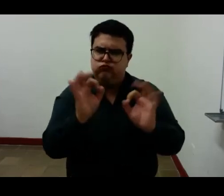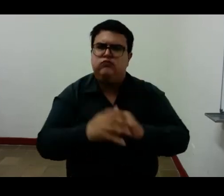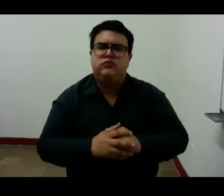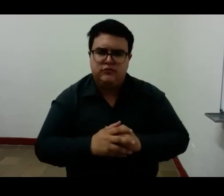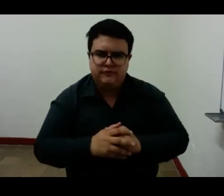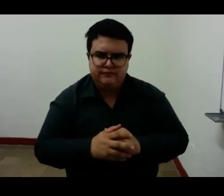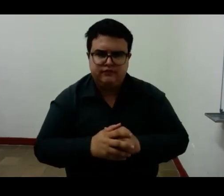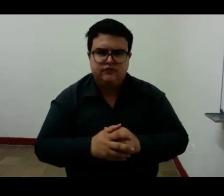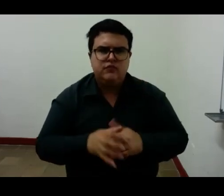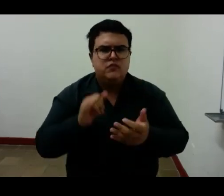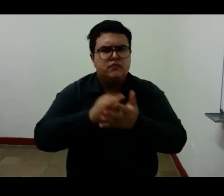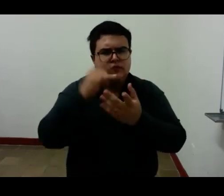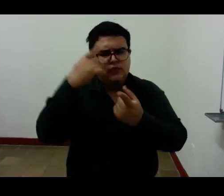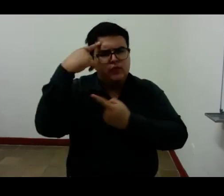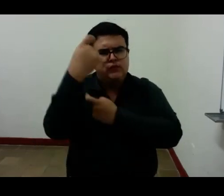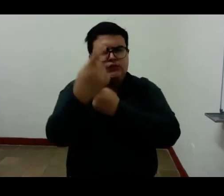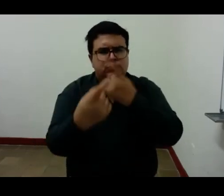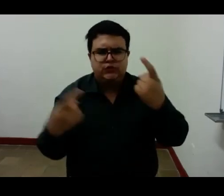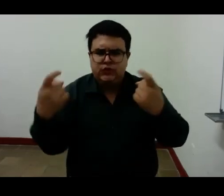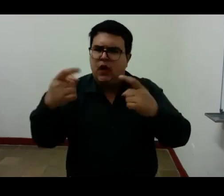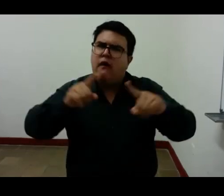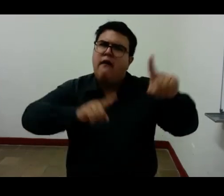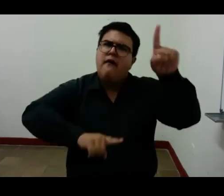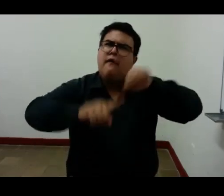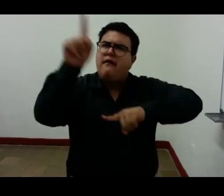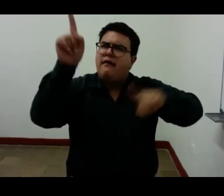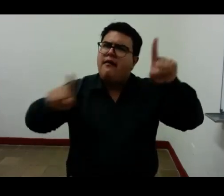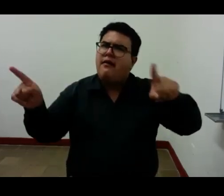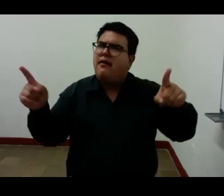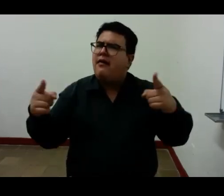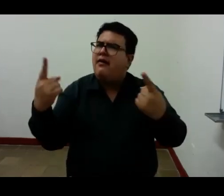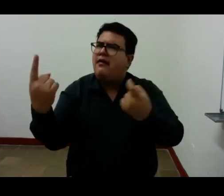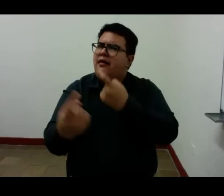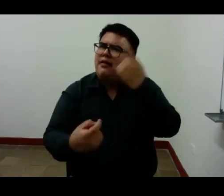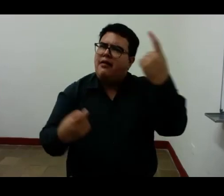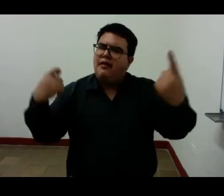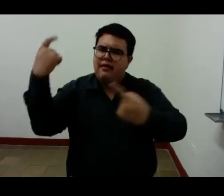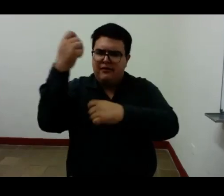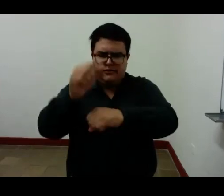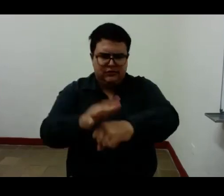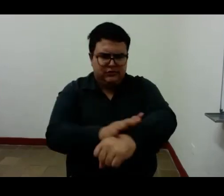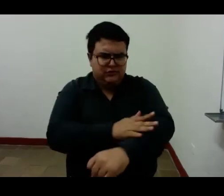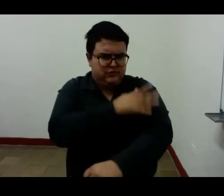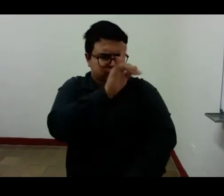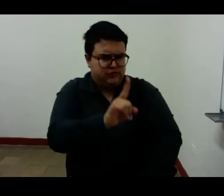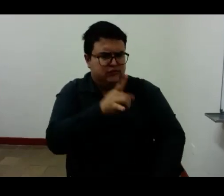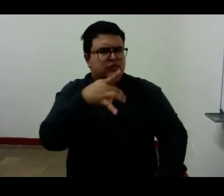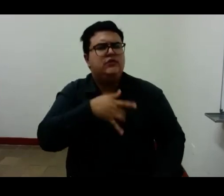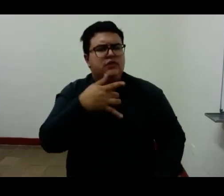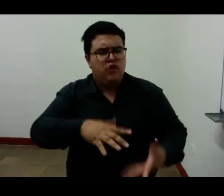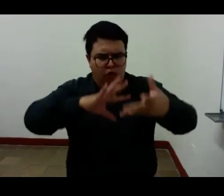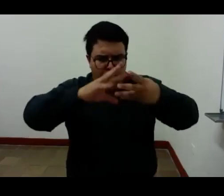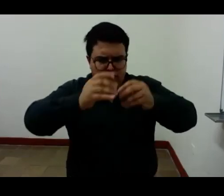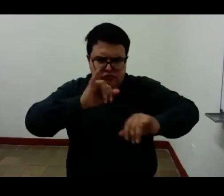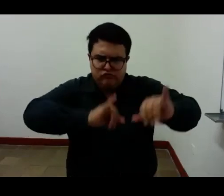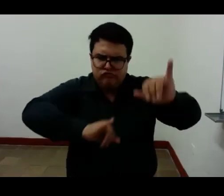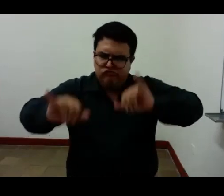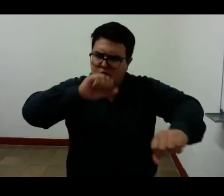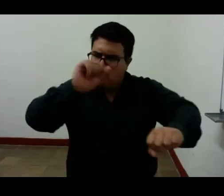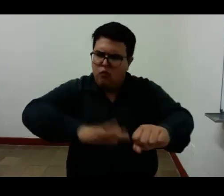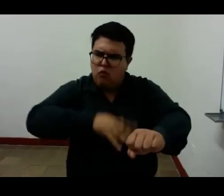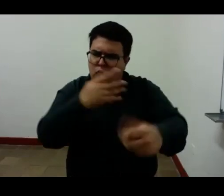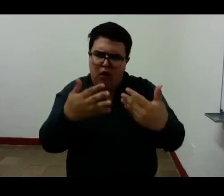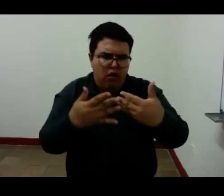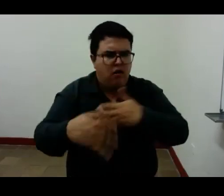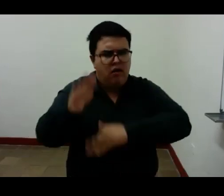trecho de libro el desasosiego también hablará de la presencia de esta música en